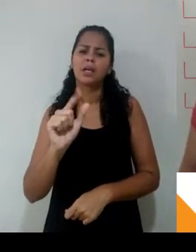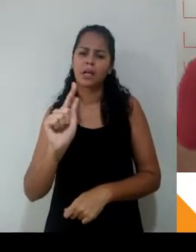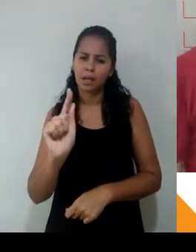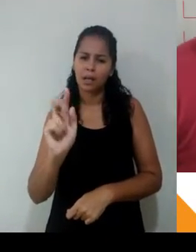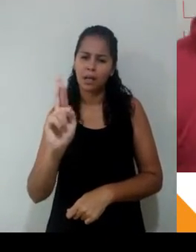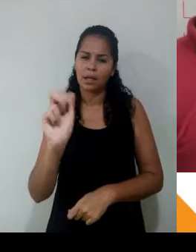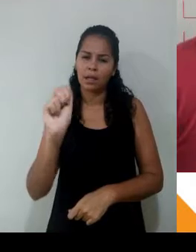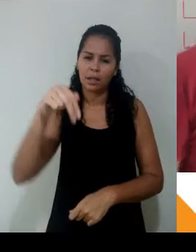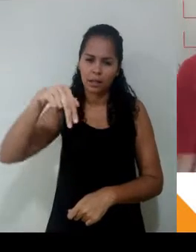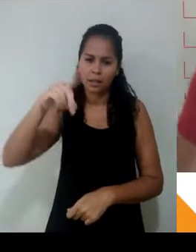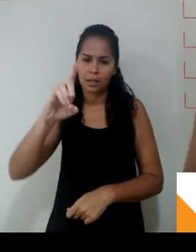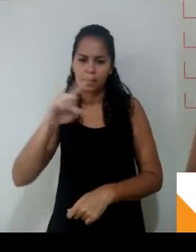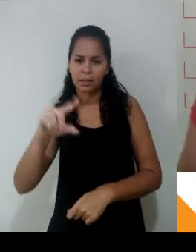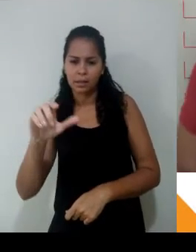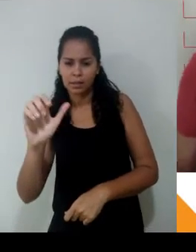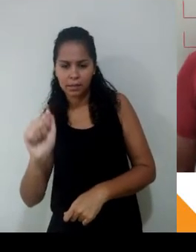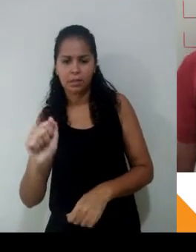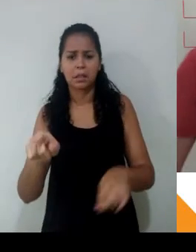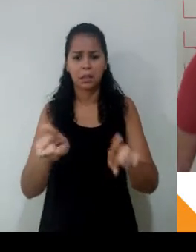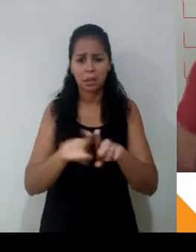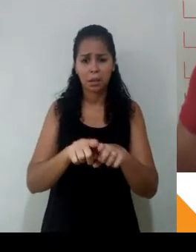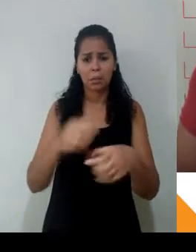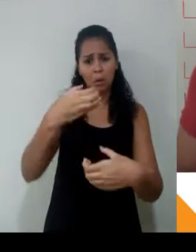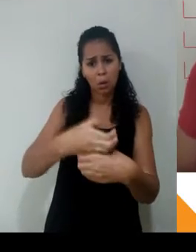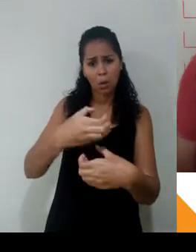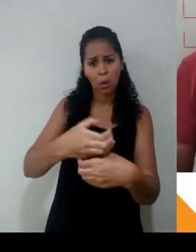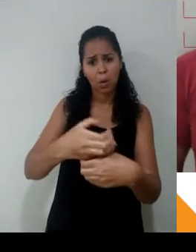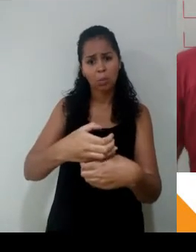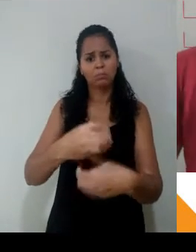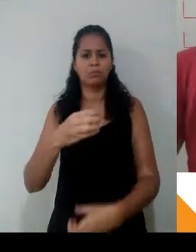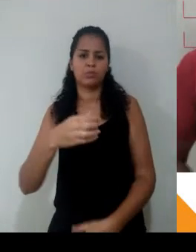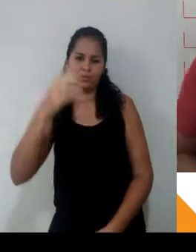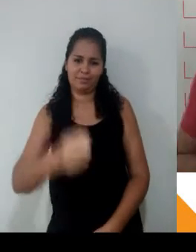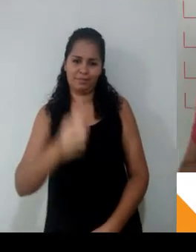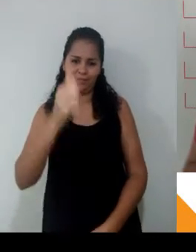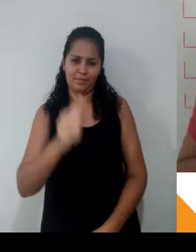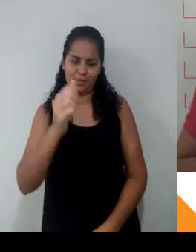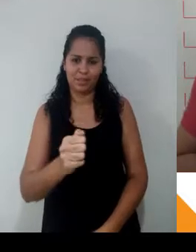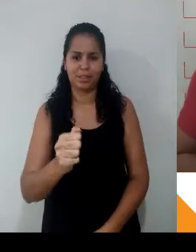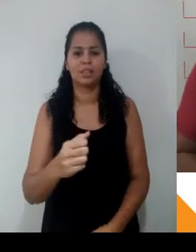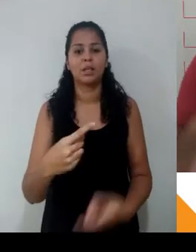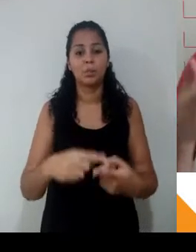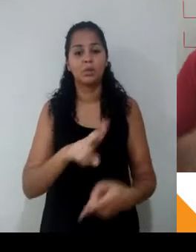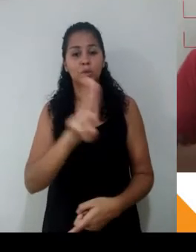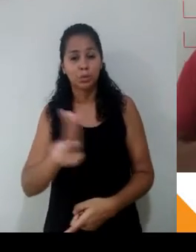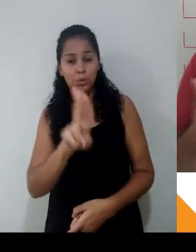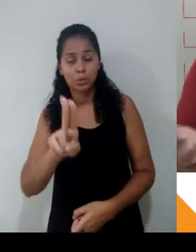ovos. Um copo de leite. Pode ser considerado uma grandeza? Apesar de a gente falar de volume de leite em ml, né? Muitas pessoas que